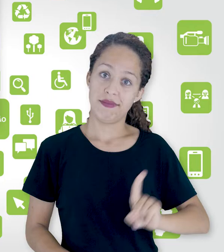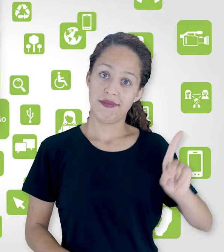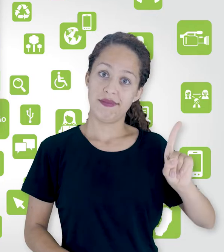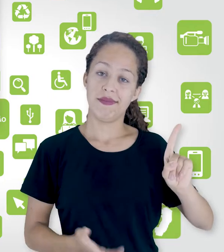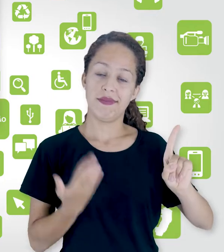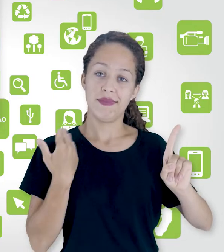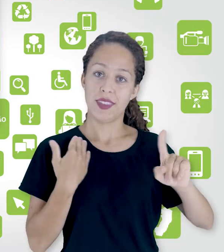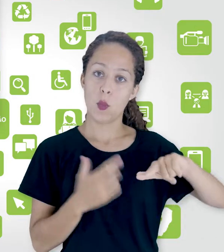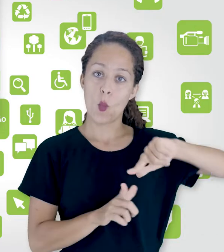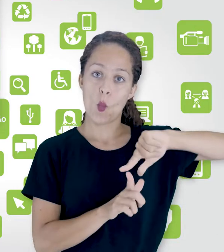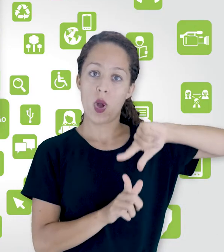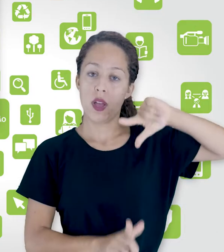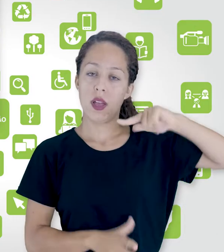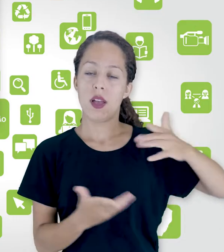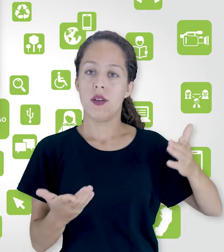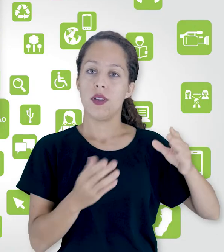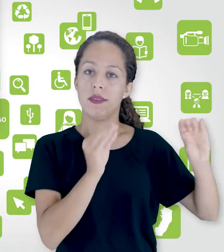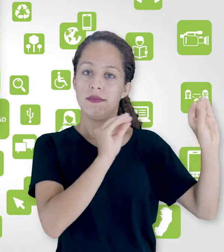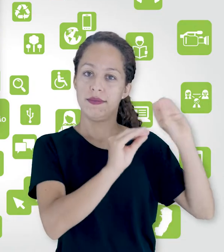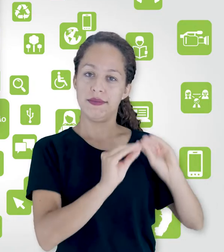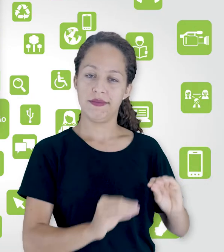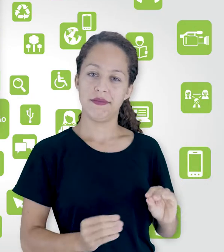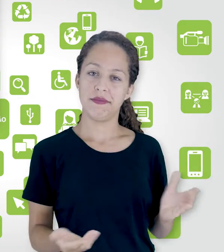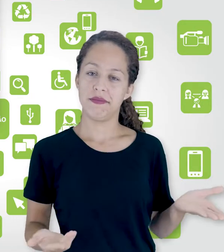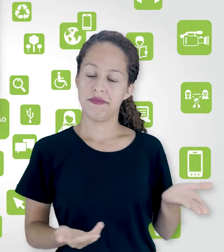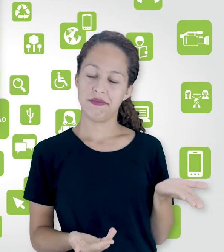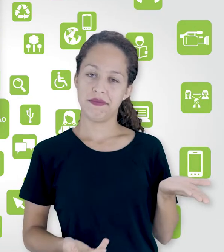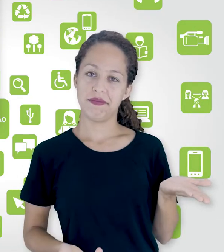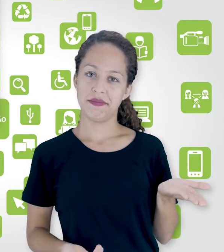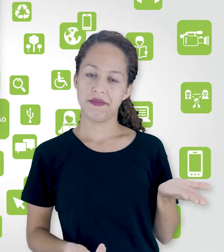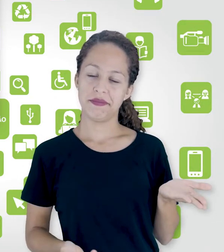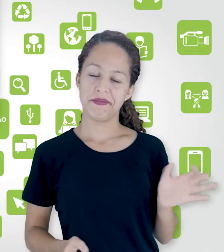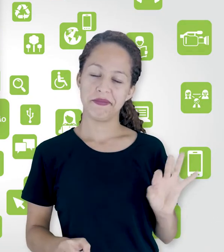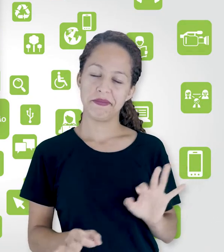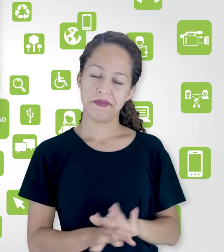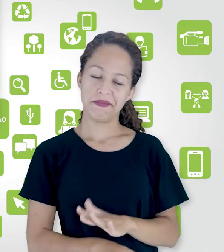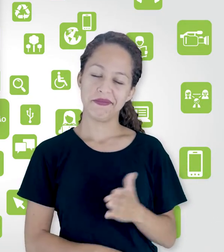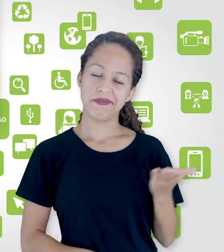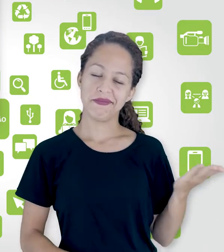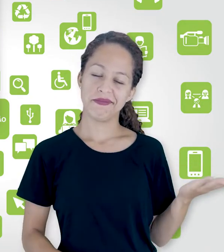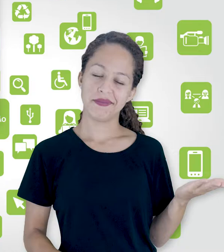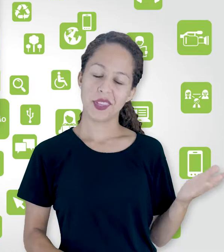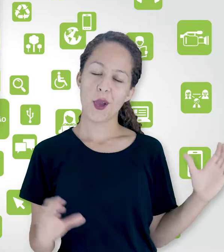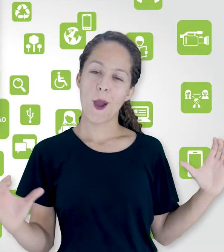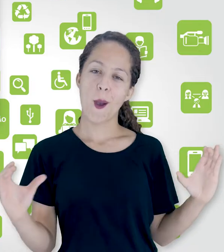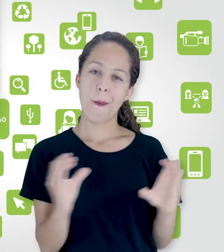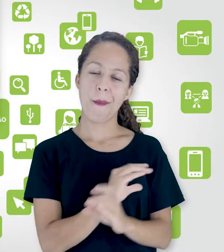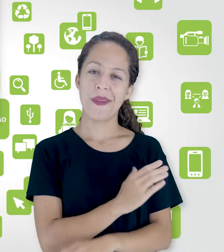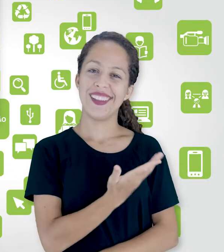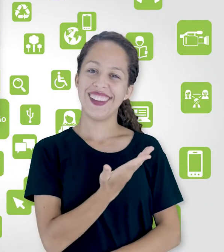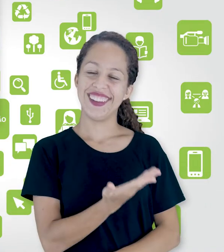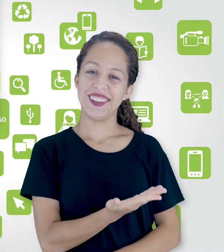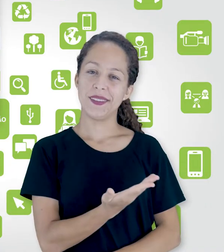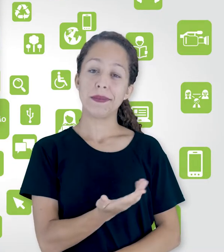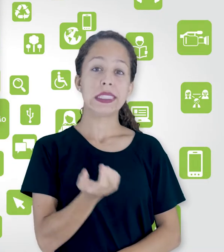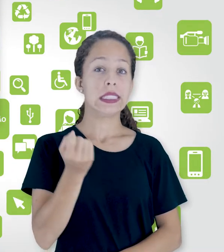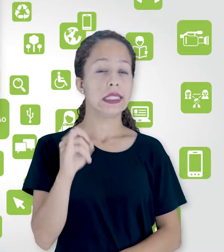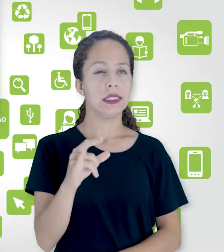está a nossa sala. Estava toda em branco, já está toda completinha. E aí, caso venha algum